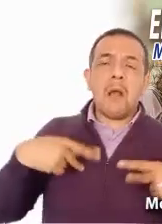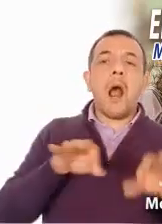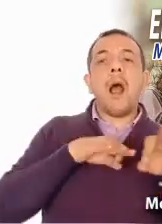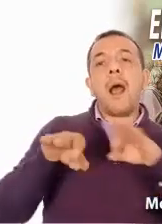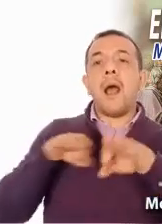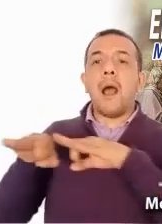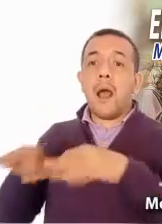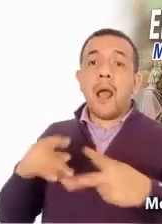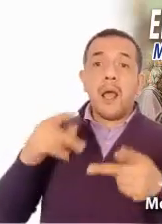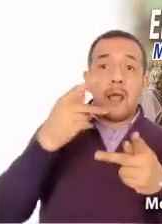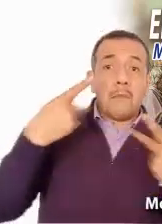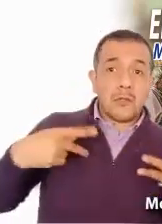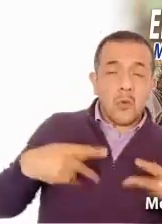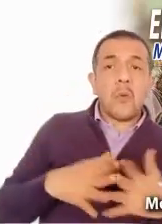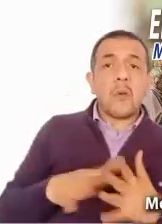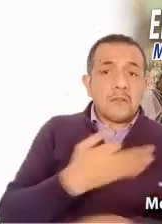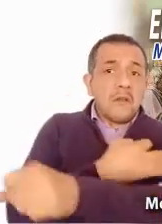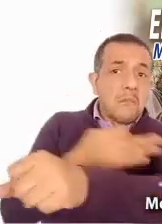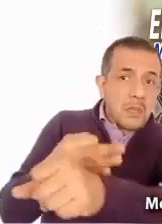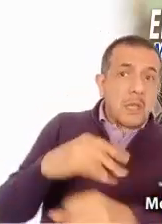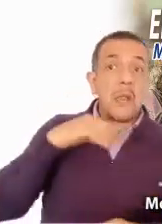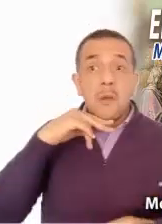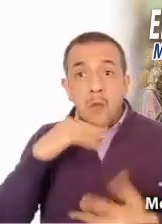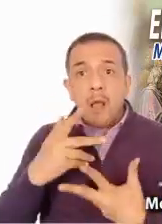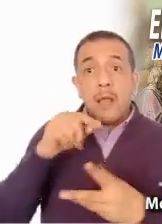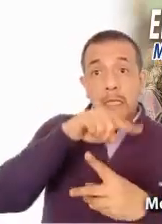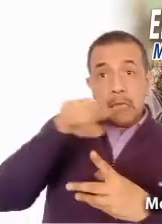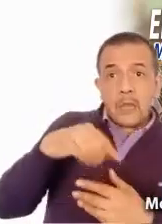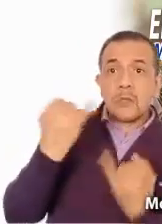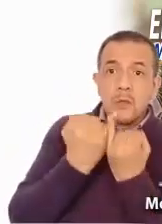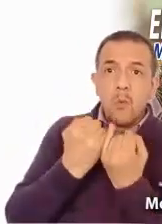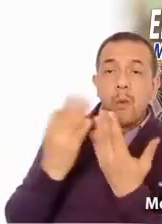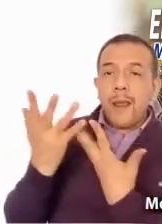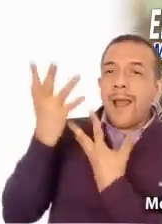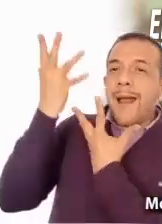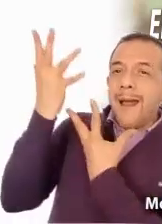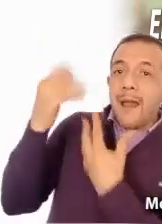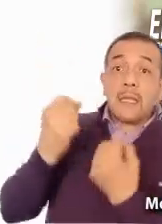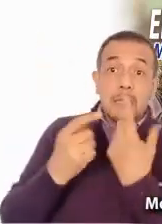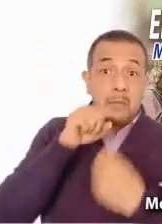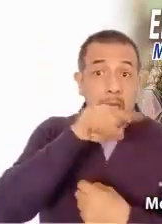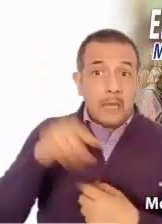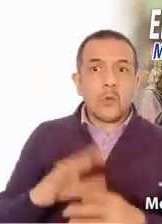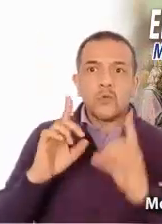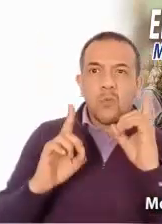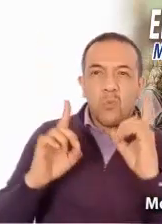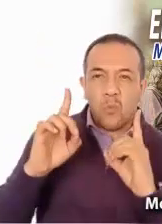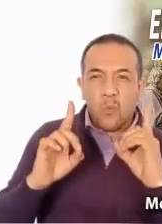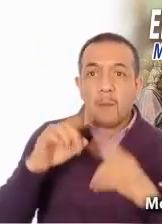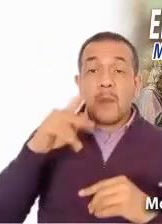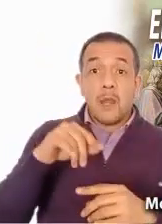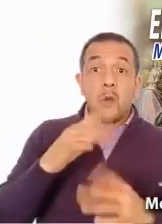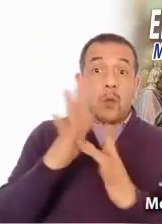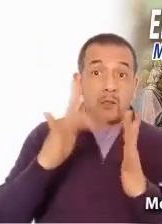sencillos, con sus familias y preocupaciones, con sus ilusiones y sus dudas, pero invitados a